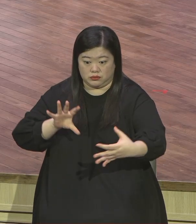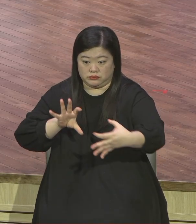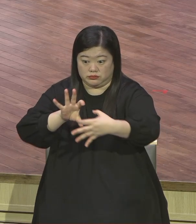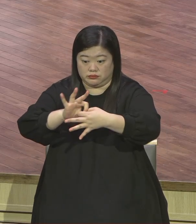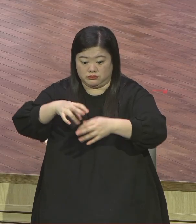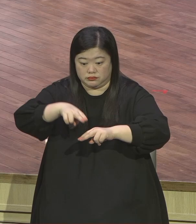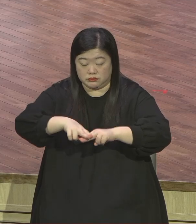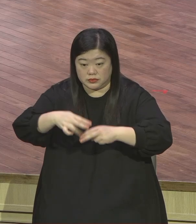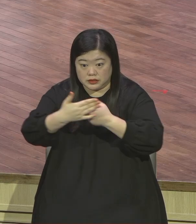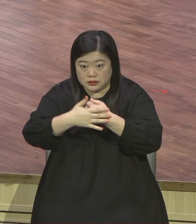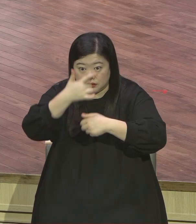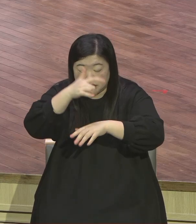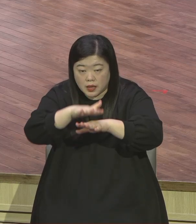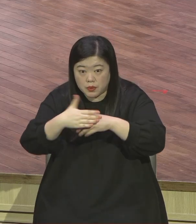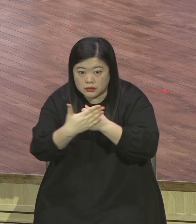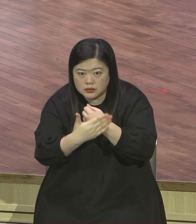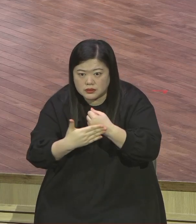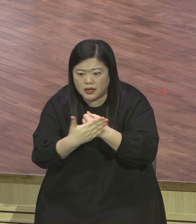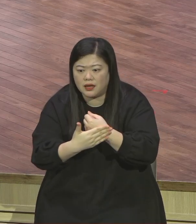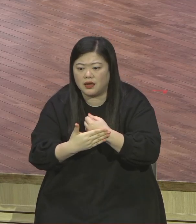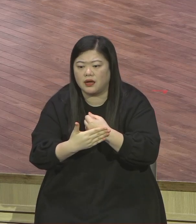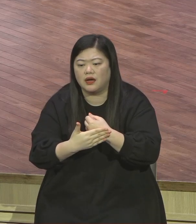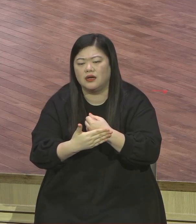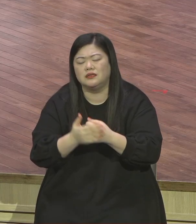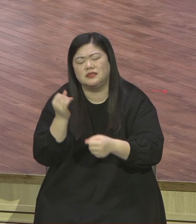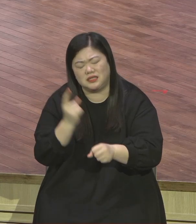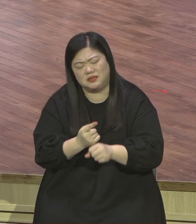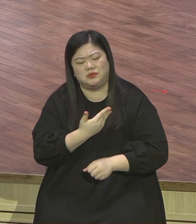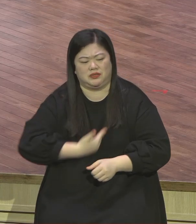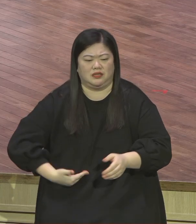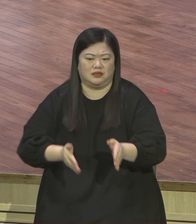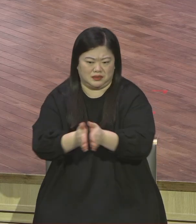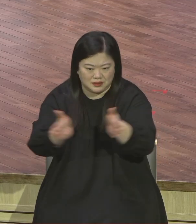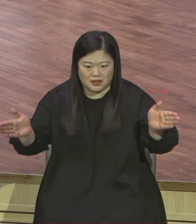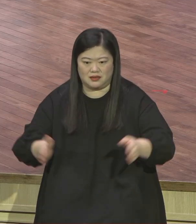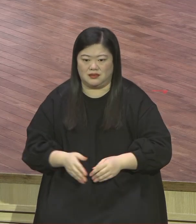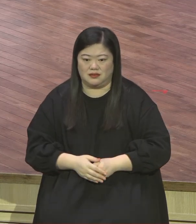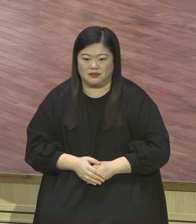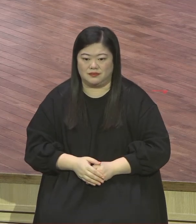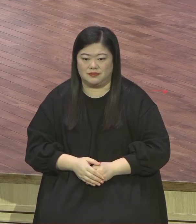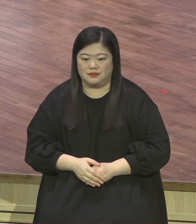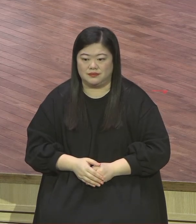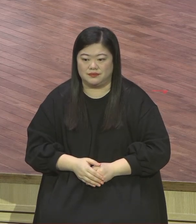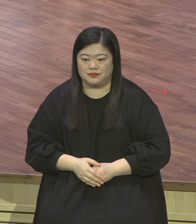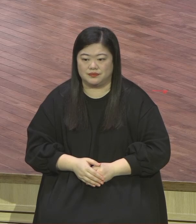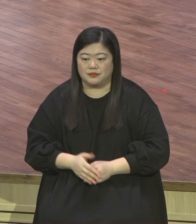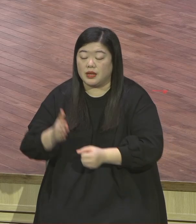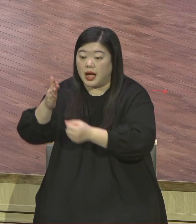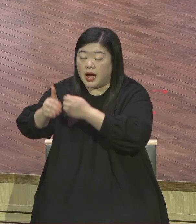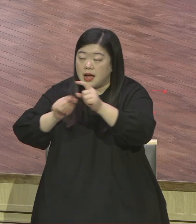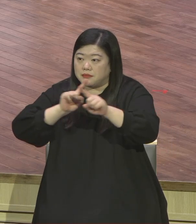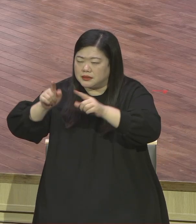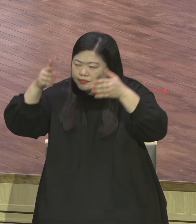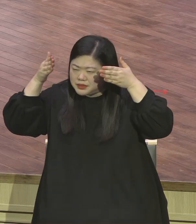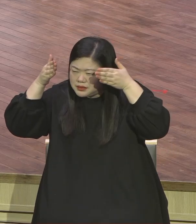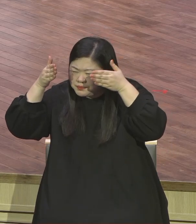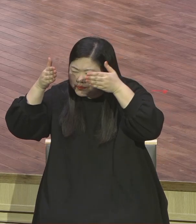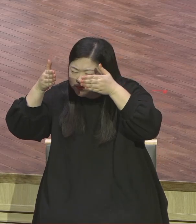환경에 속으면 안 된다니까요 오직 하나님 나라에 우리가 올인 집중해야 될 그런 사명이 있다 우리 모두가